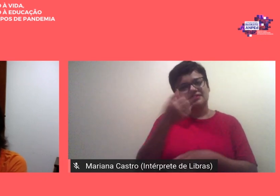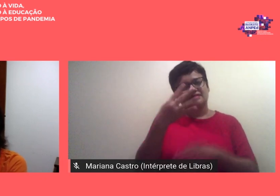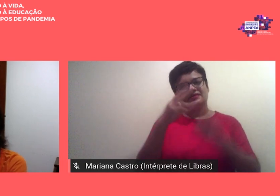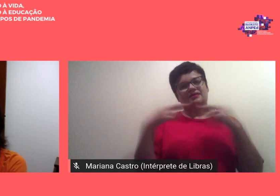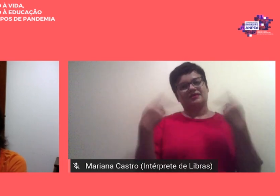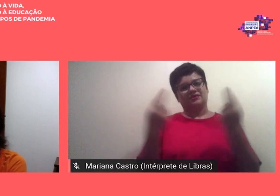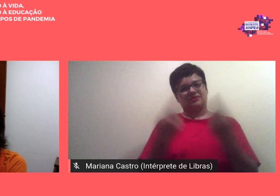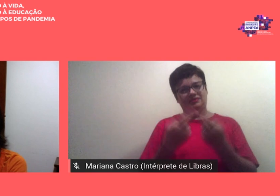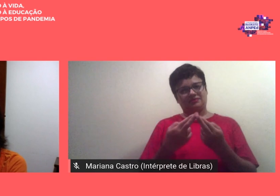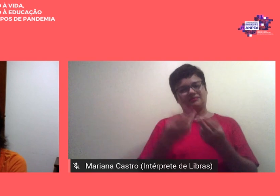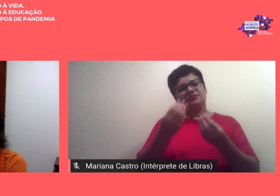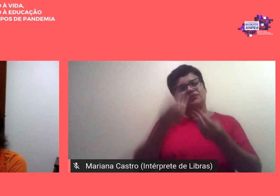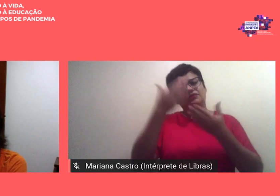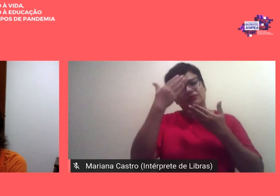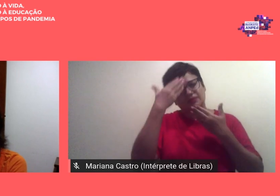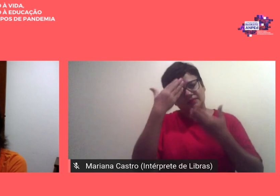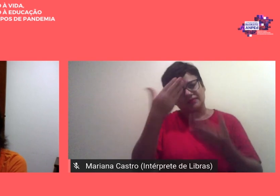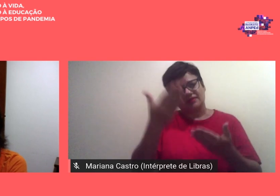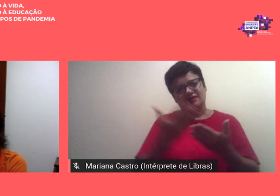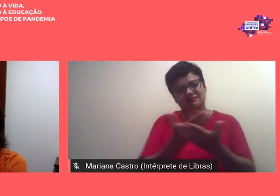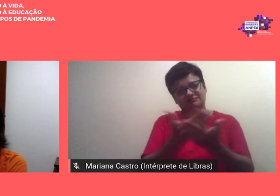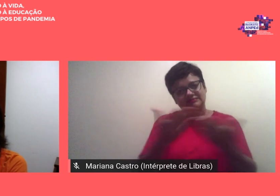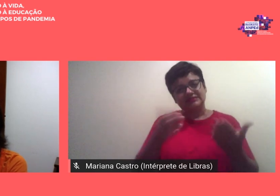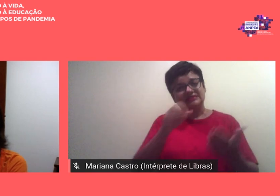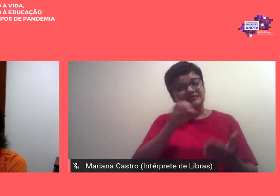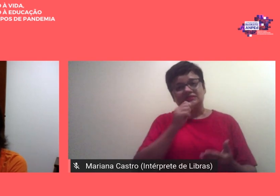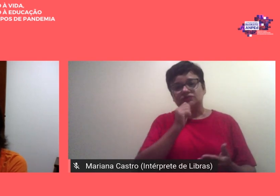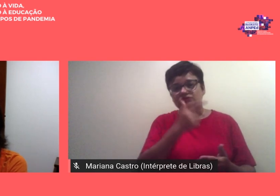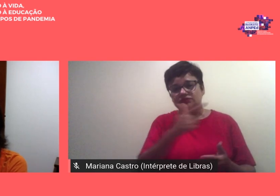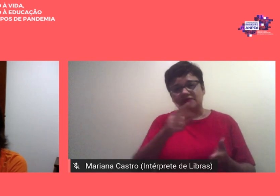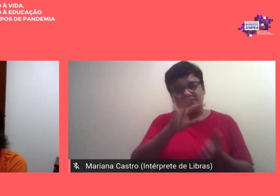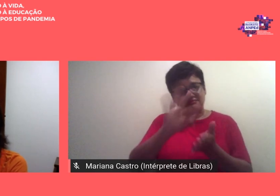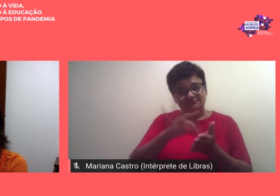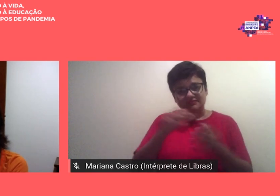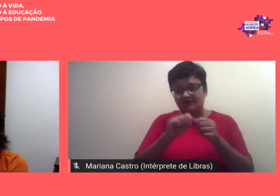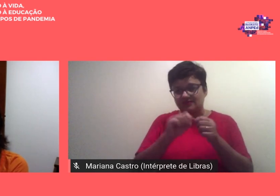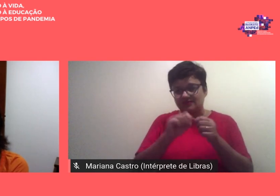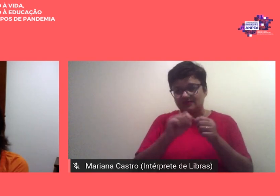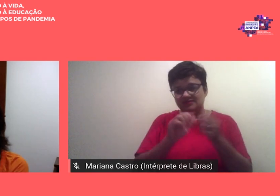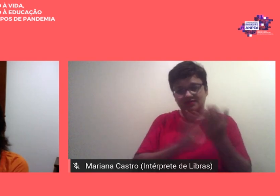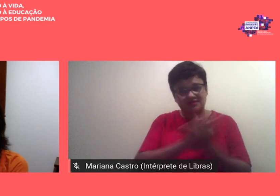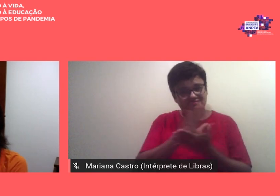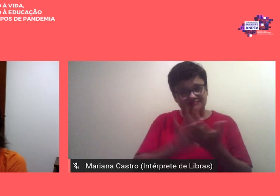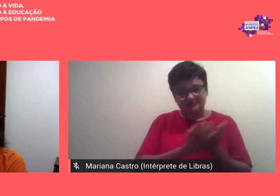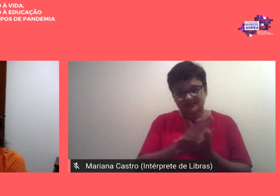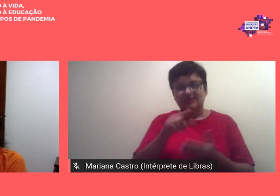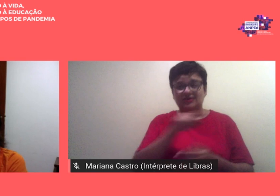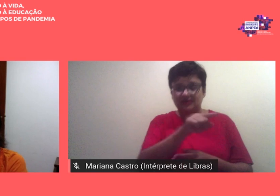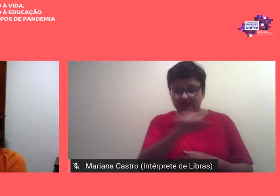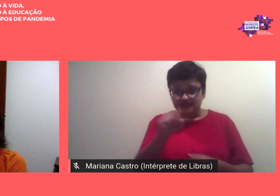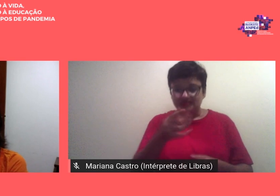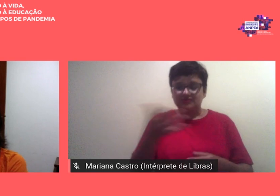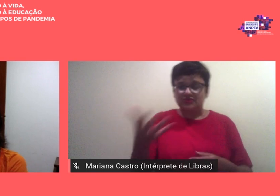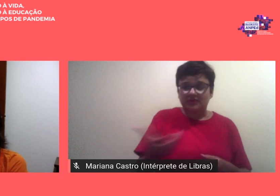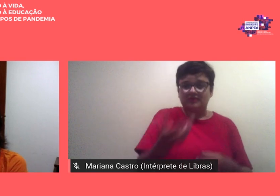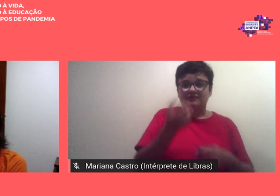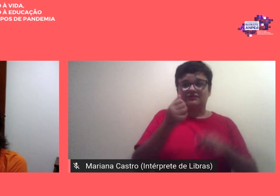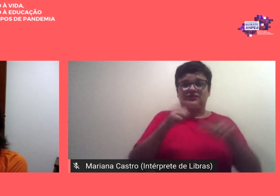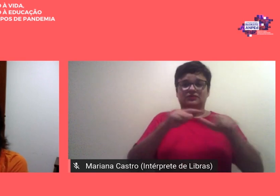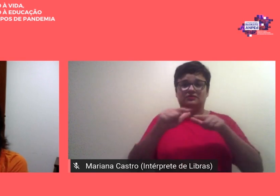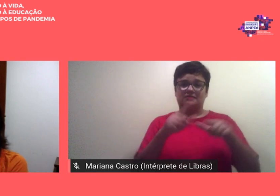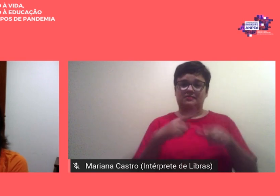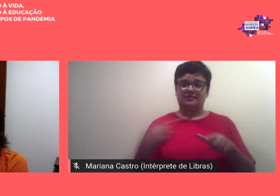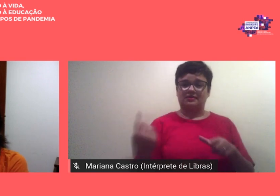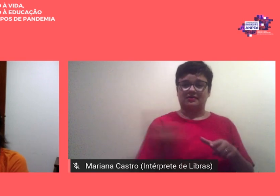muito obrigada sem vocês não é possível fazer nada vocês qualificam o nosso trabalho e